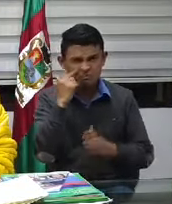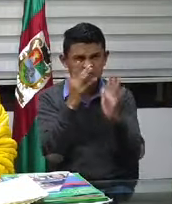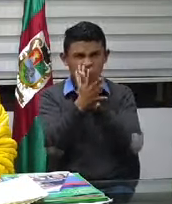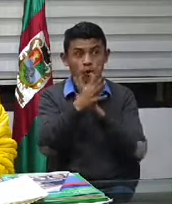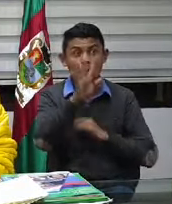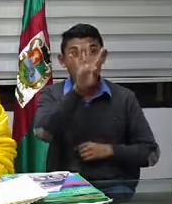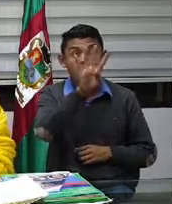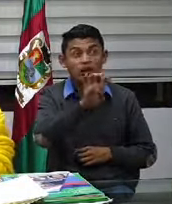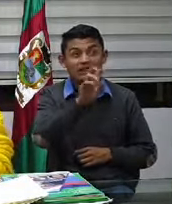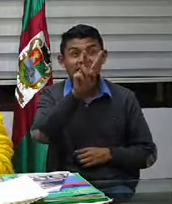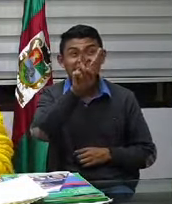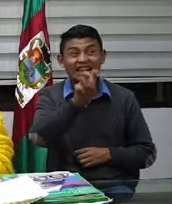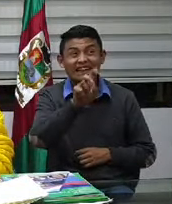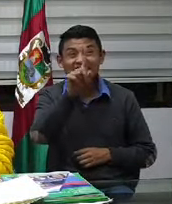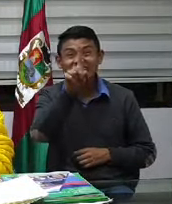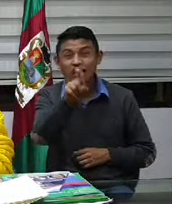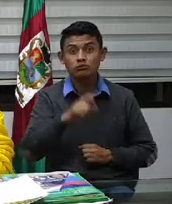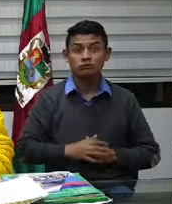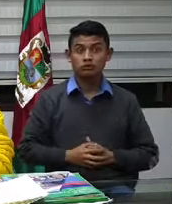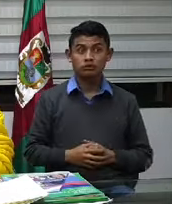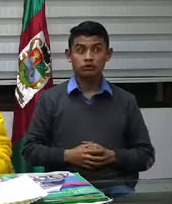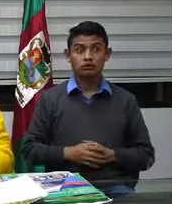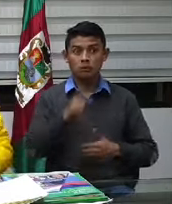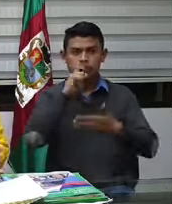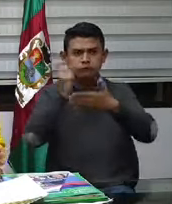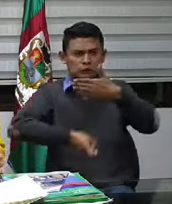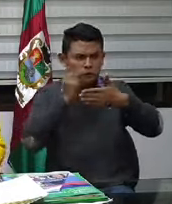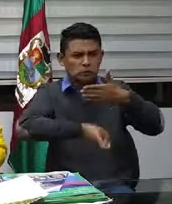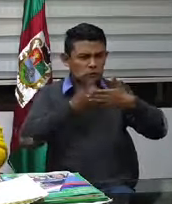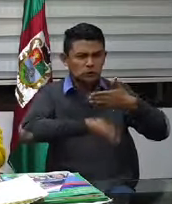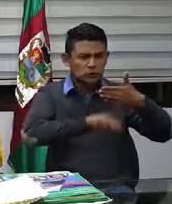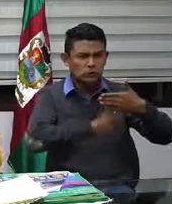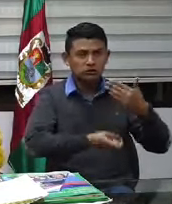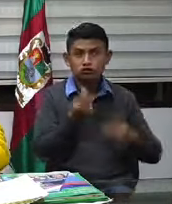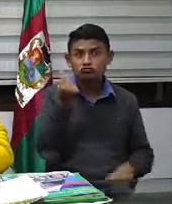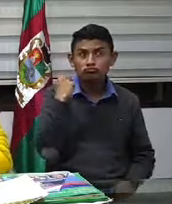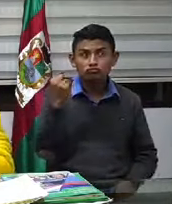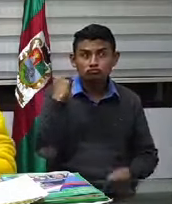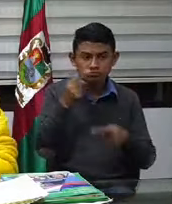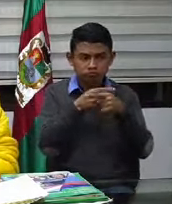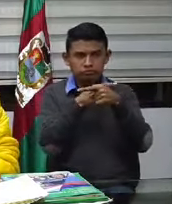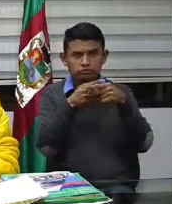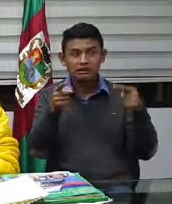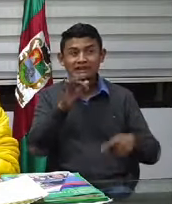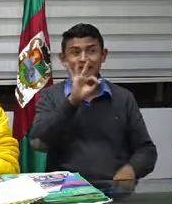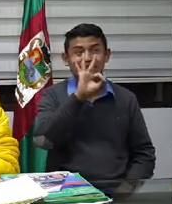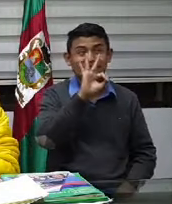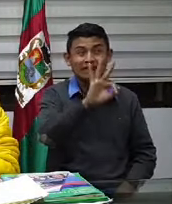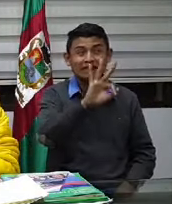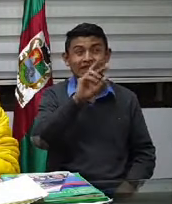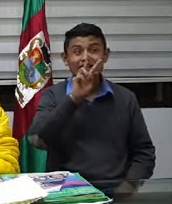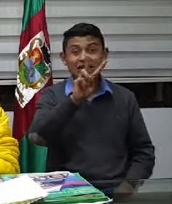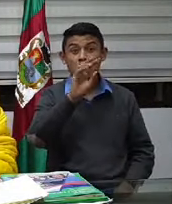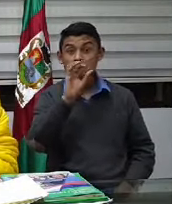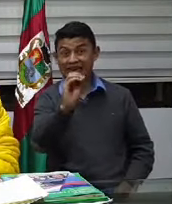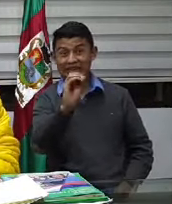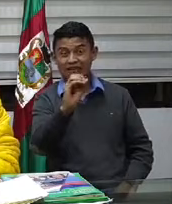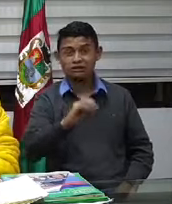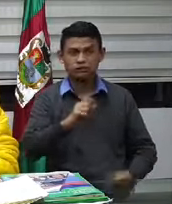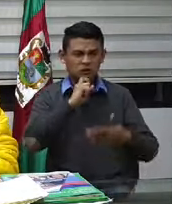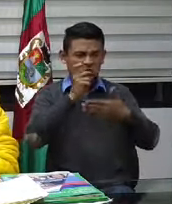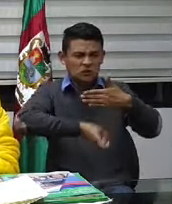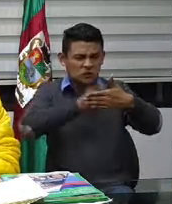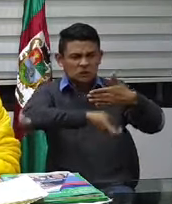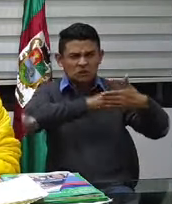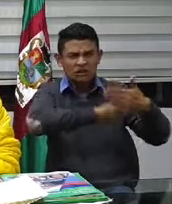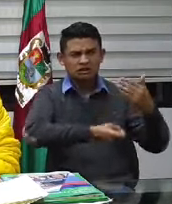Llevamos 976 comparendos. Pero en esta semana llevamos 320 comparendos. ¿Saben cuántos